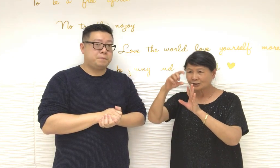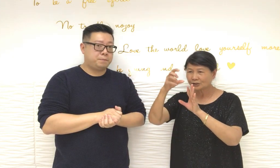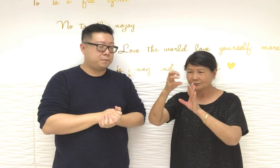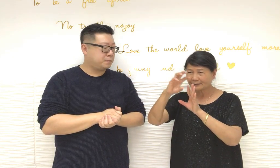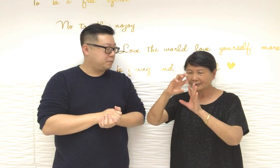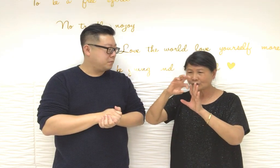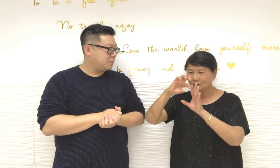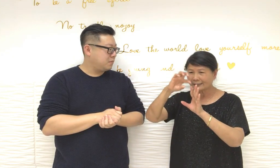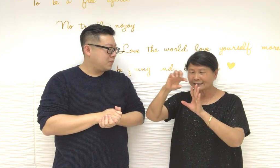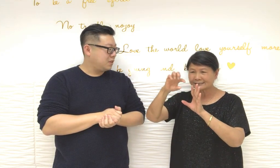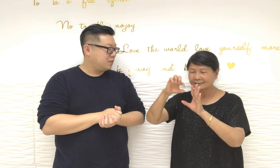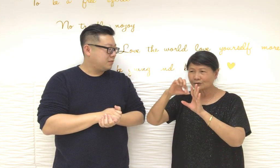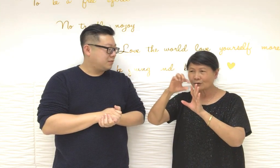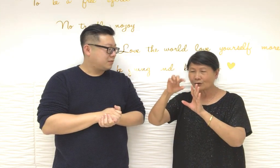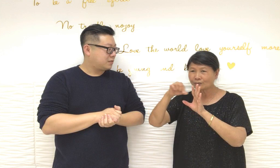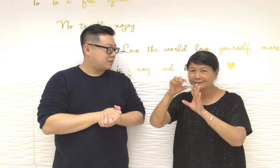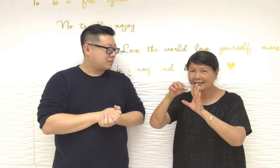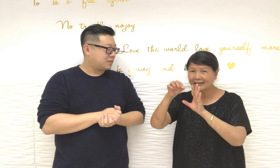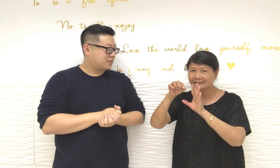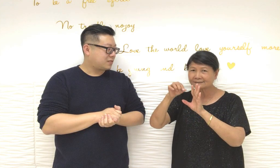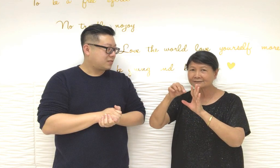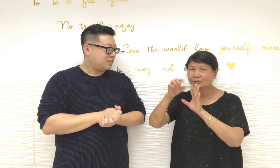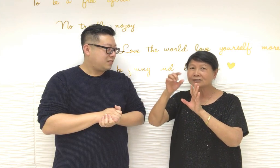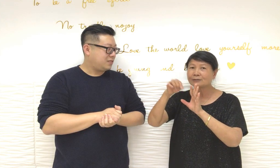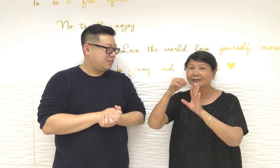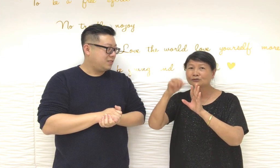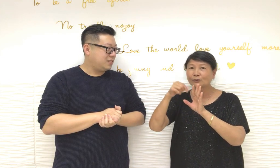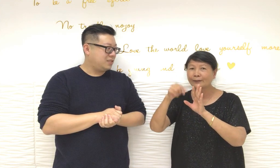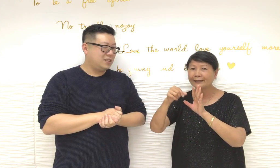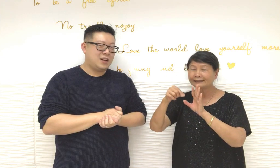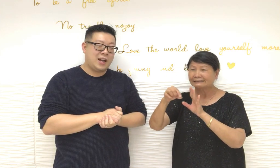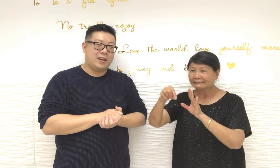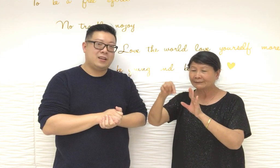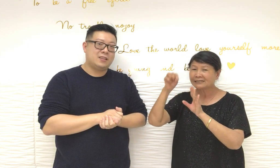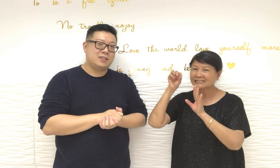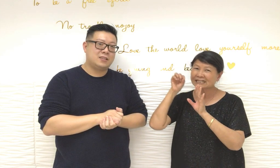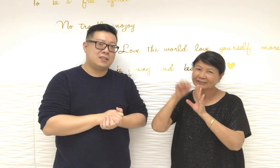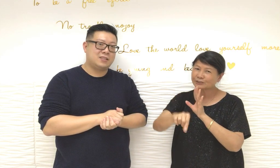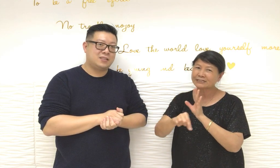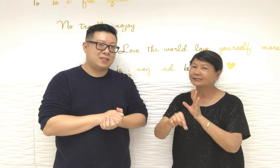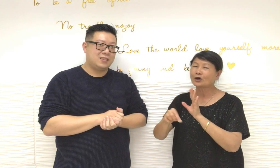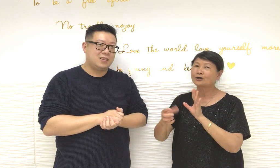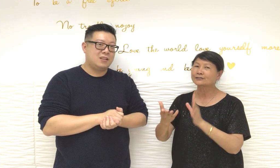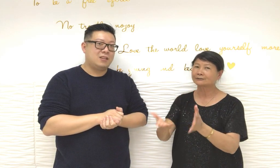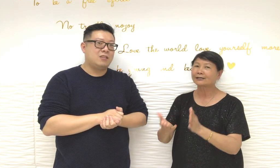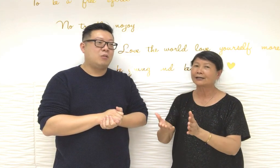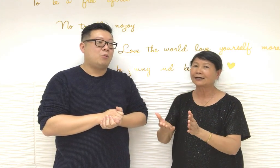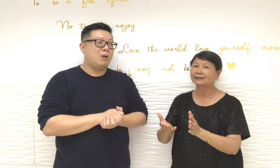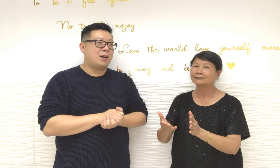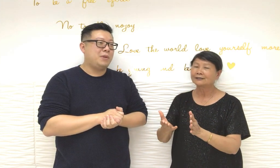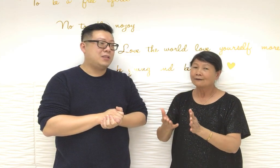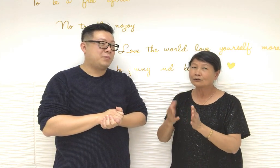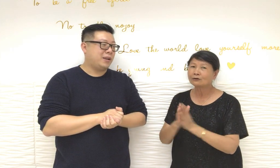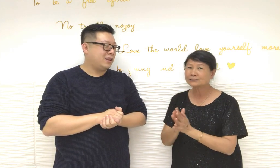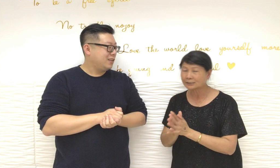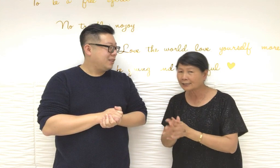尾那尾就有個空間雕刻那裏是那你塞錢進去就可以了那這個錢呢